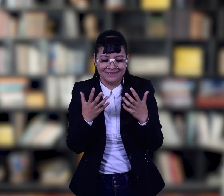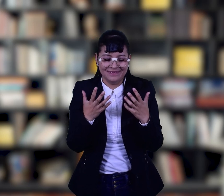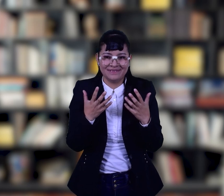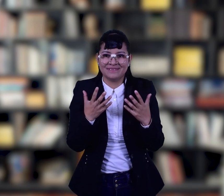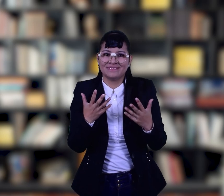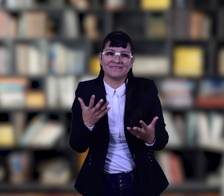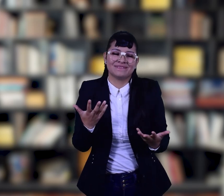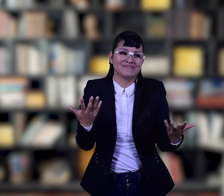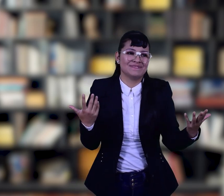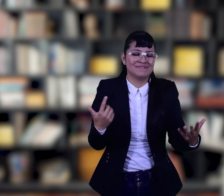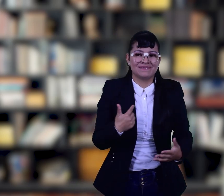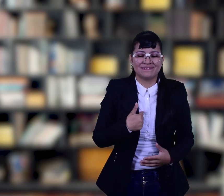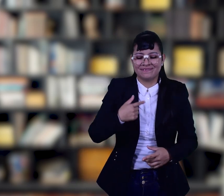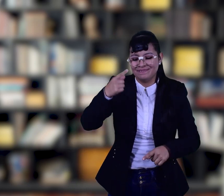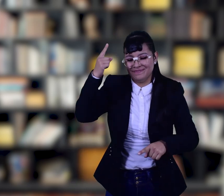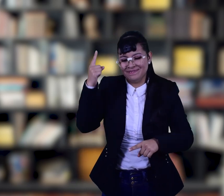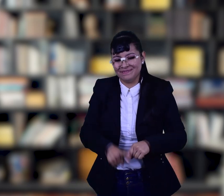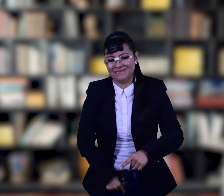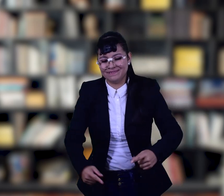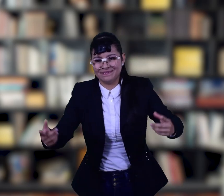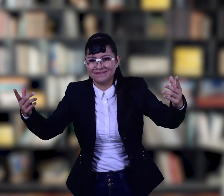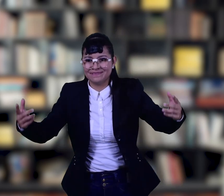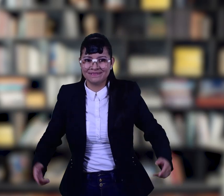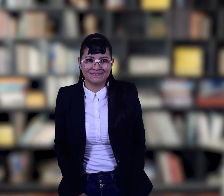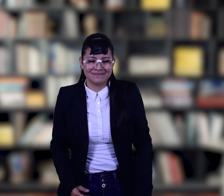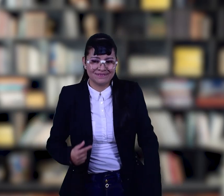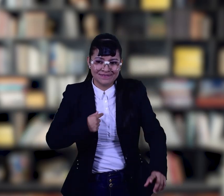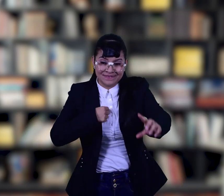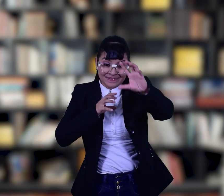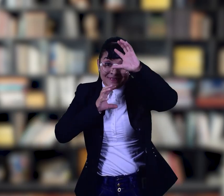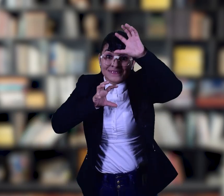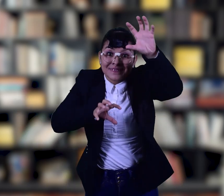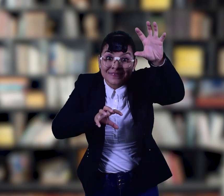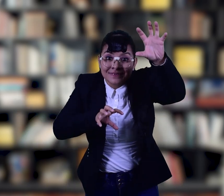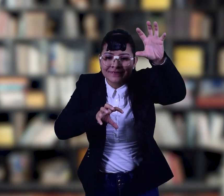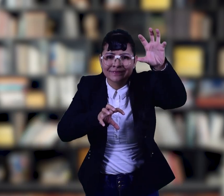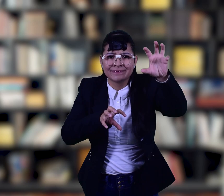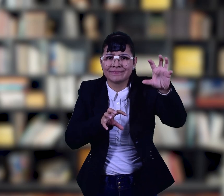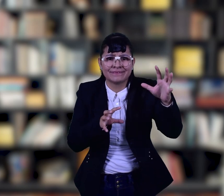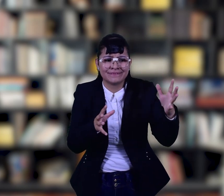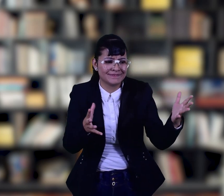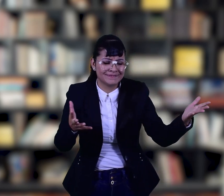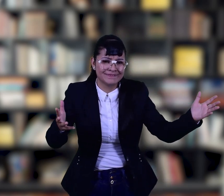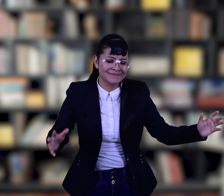Pero no puedo. No. No soy capaz.